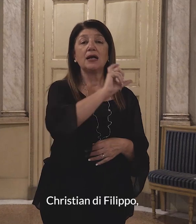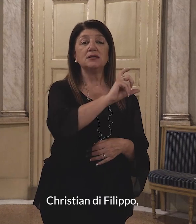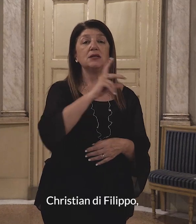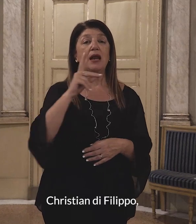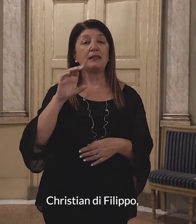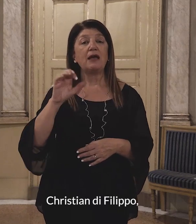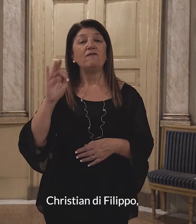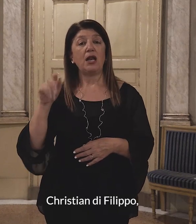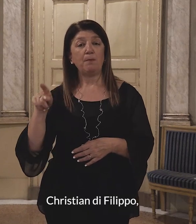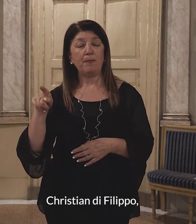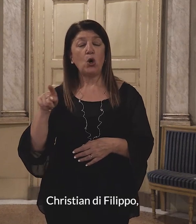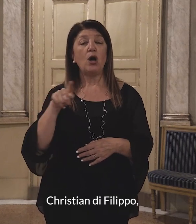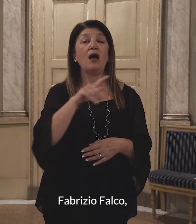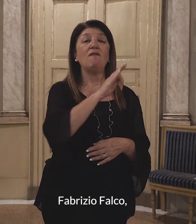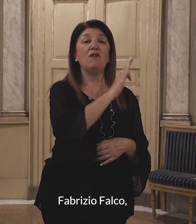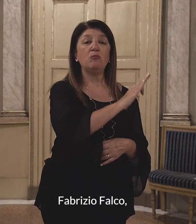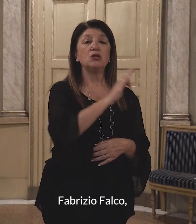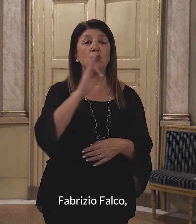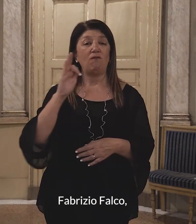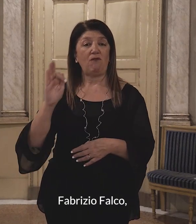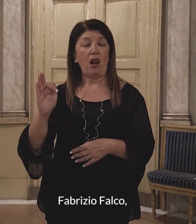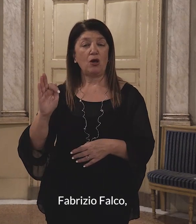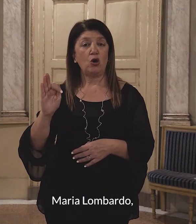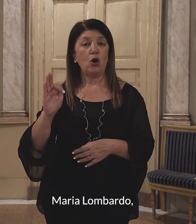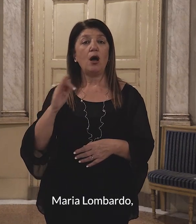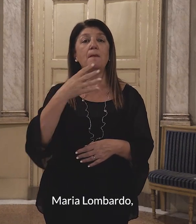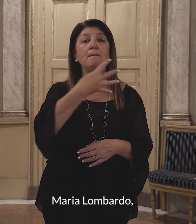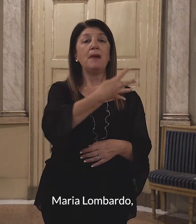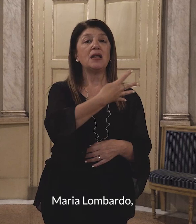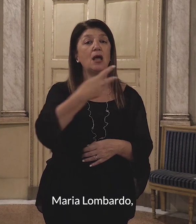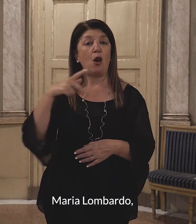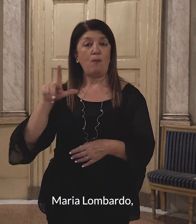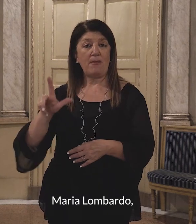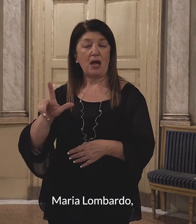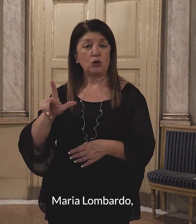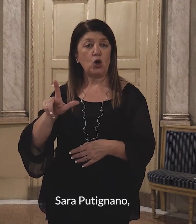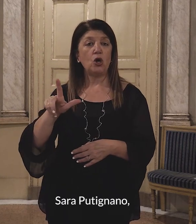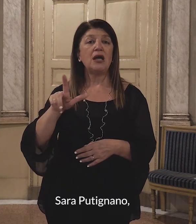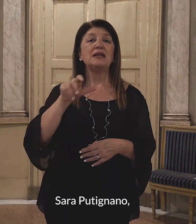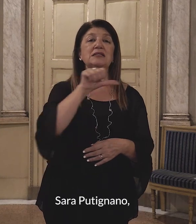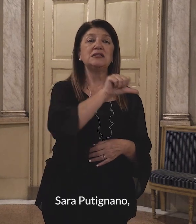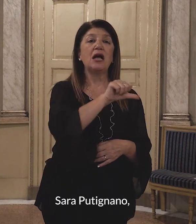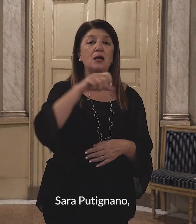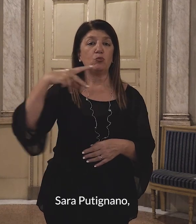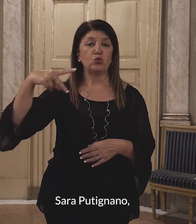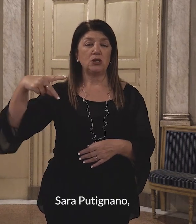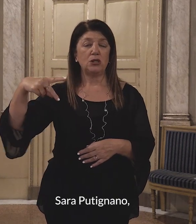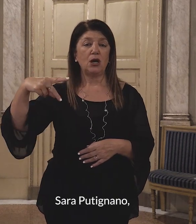Fabrizio Falco, Maria Lombardo, Sara Potignano, Marcello